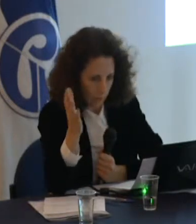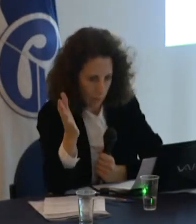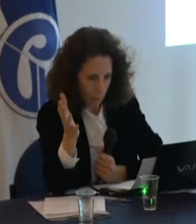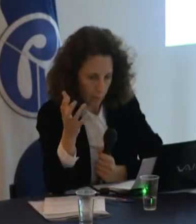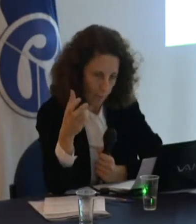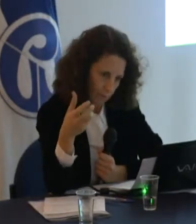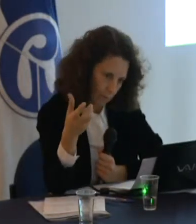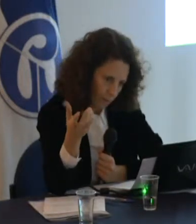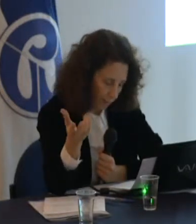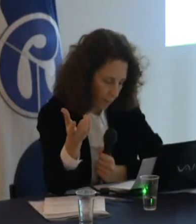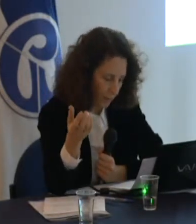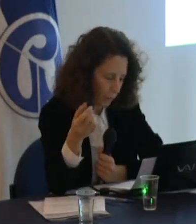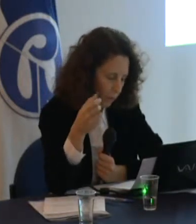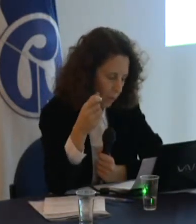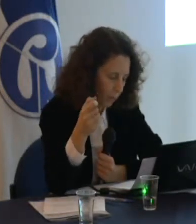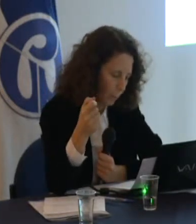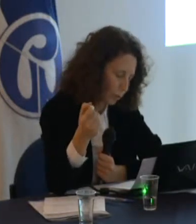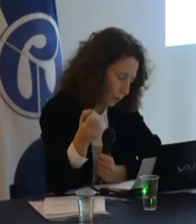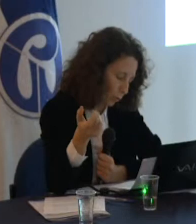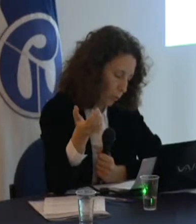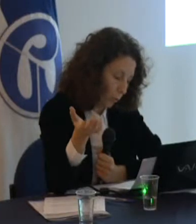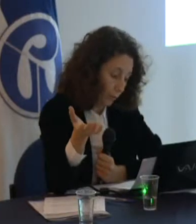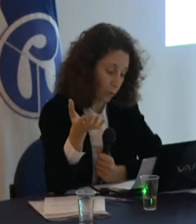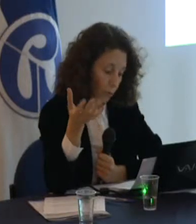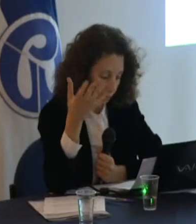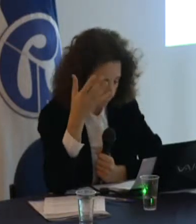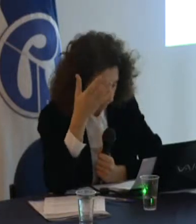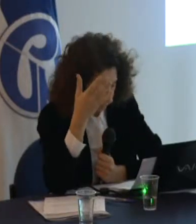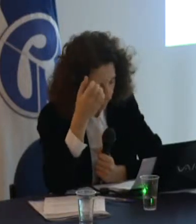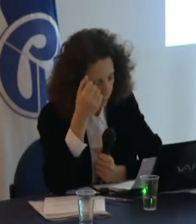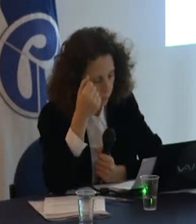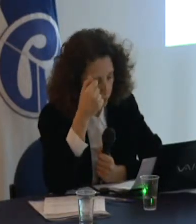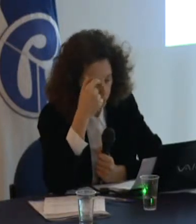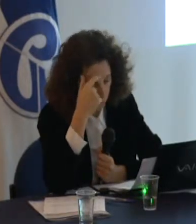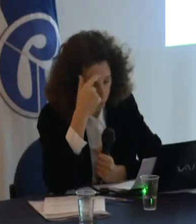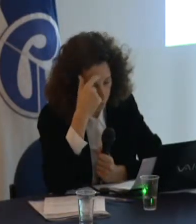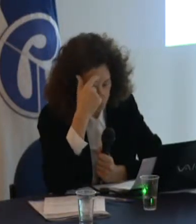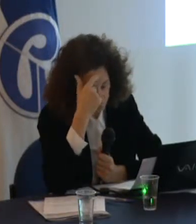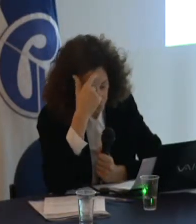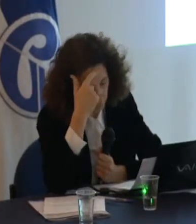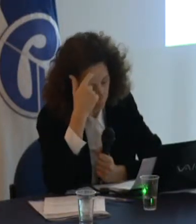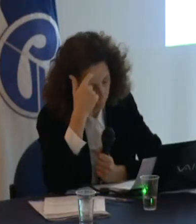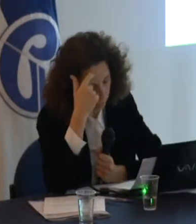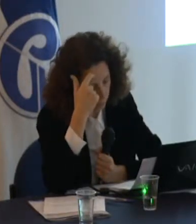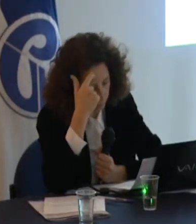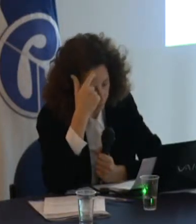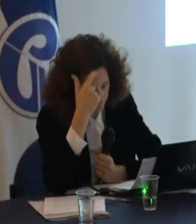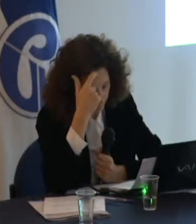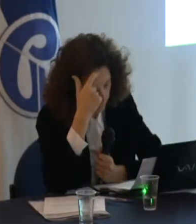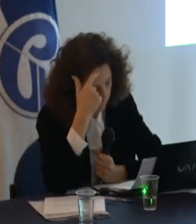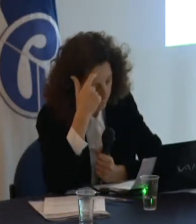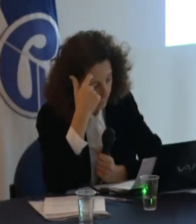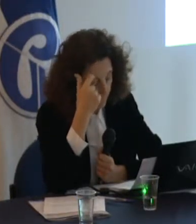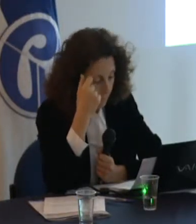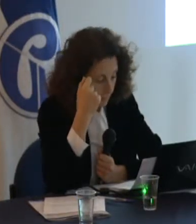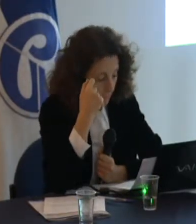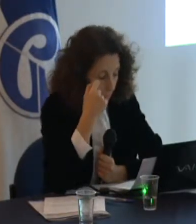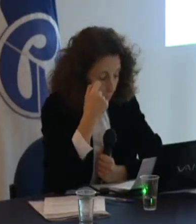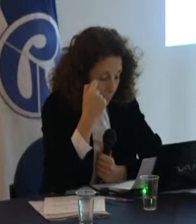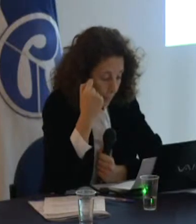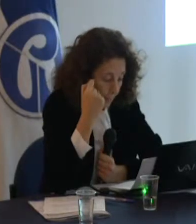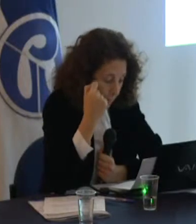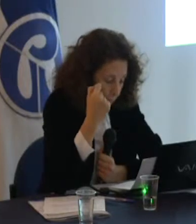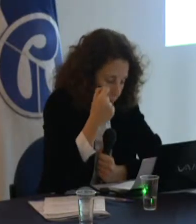equilibrio entre la adaptación a los medios ocupacionales y la adhesión o la adscripción a la sociedad política